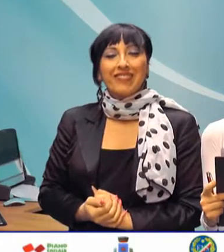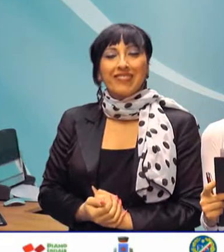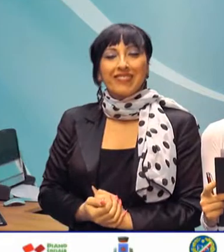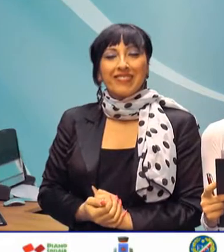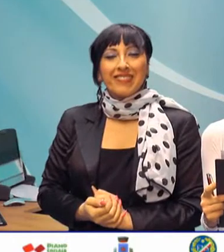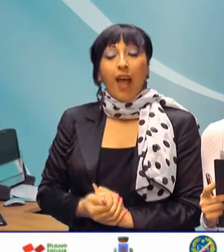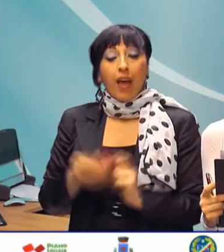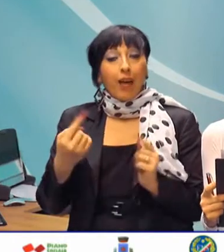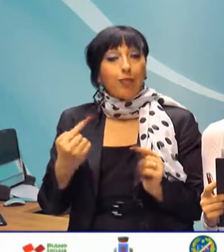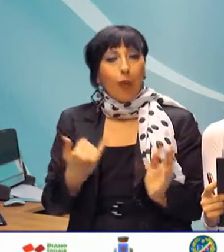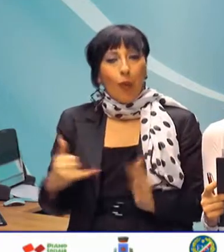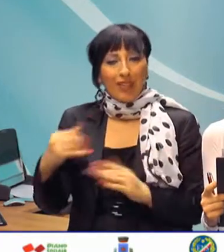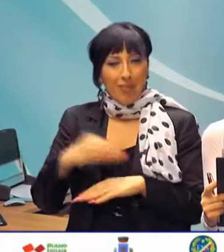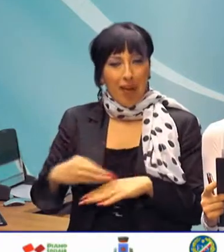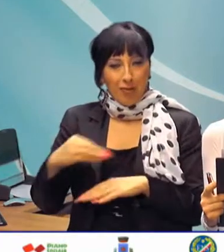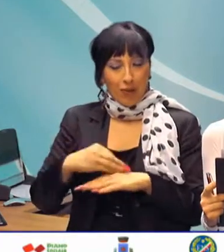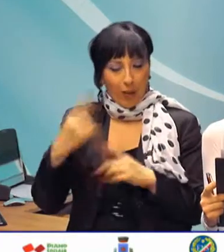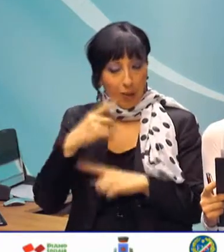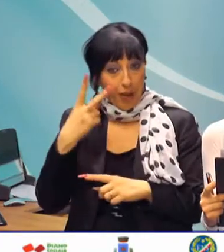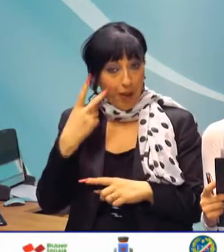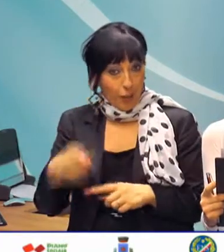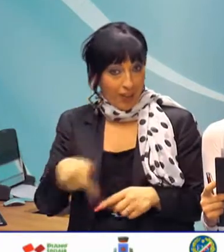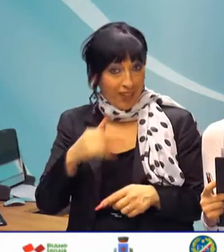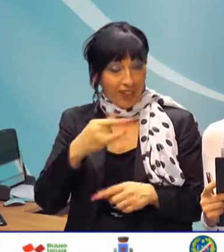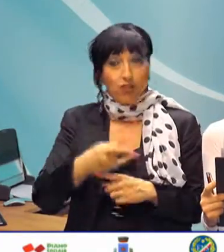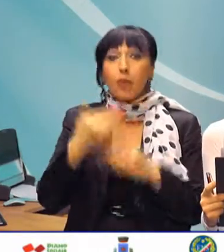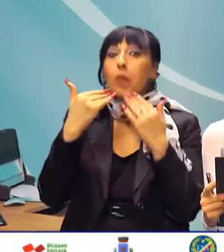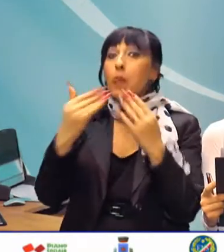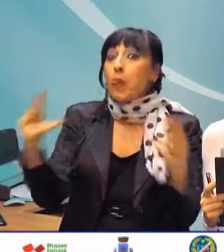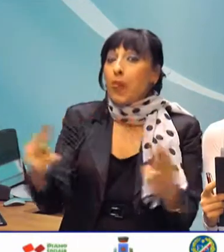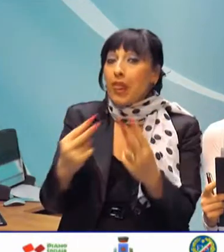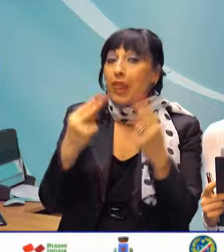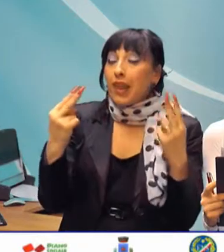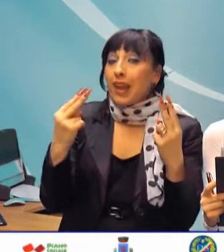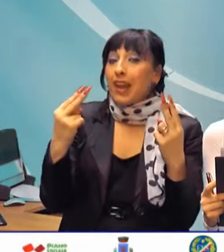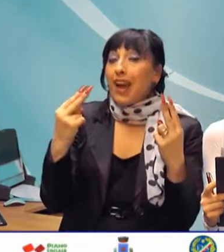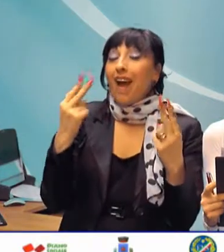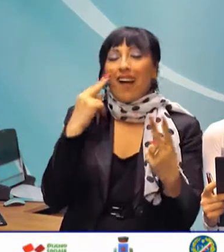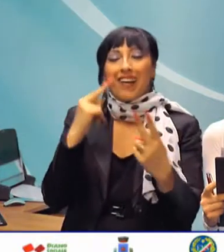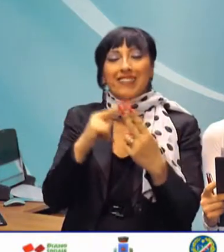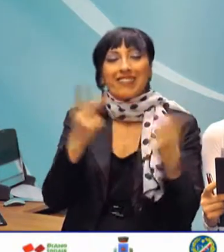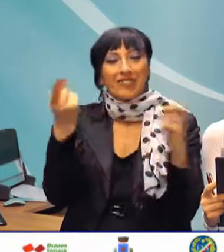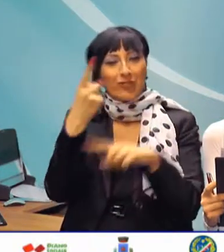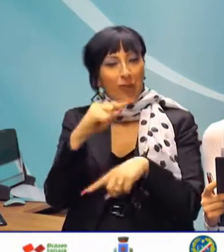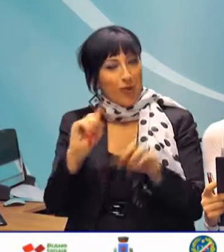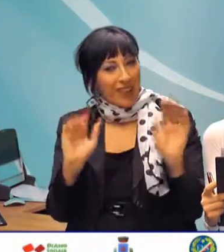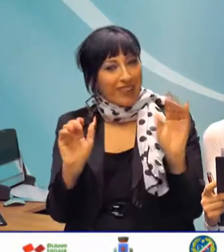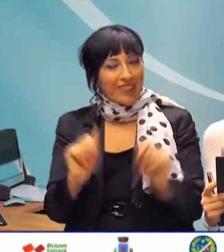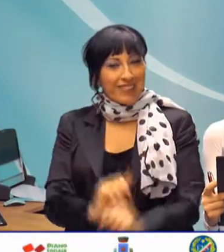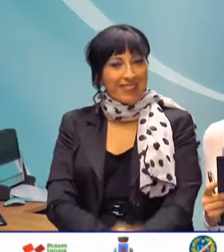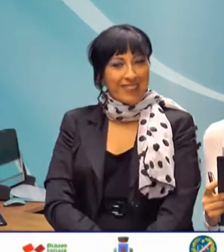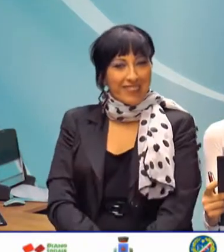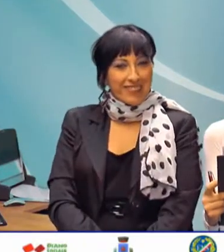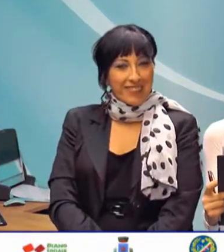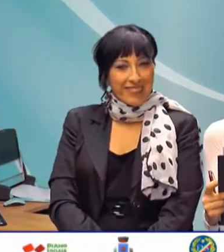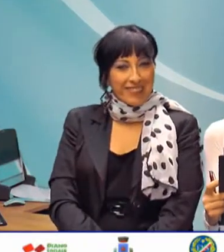Era questo l'ultimo aggiornamento relativo a questa edizione. Vi ringraziamo per averci seguito e vi diamo appuntamento a domani. Arrivederci.